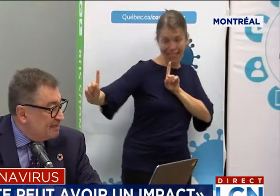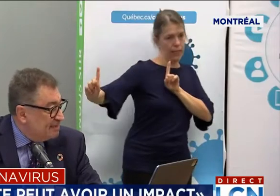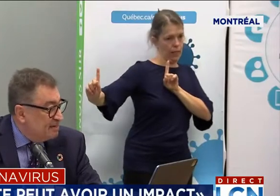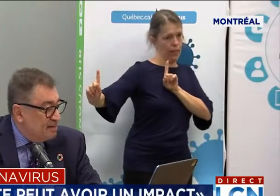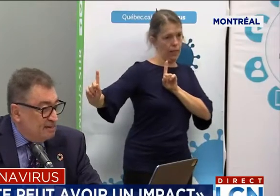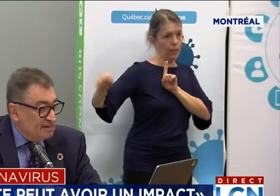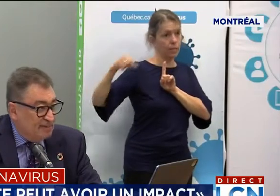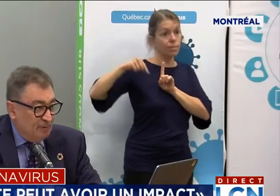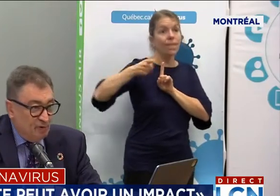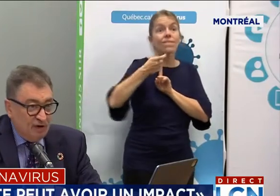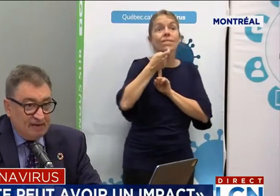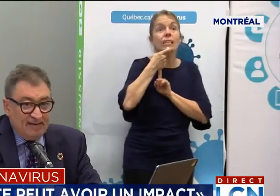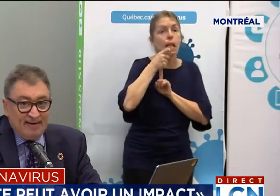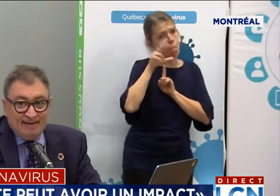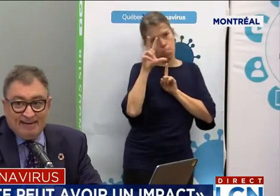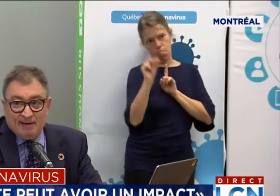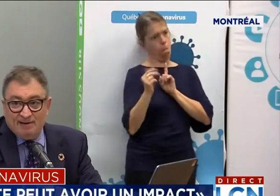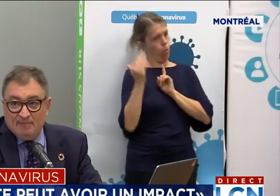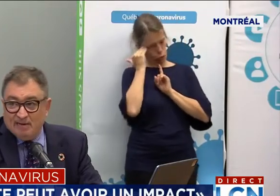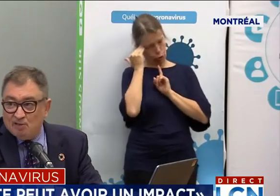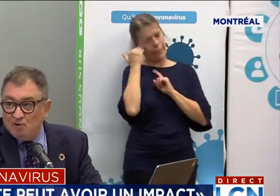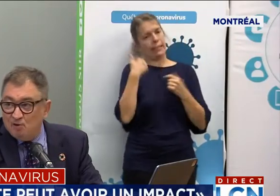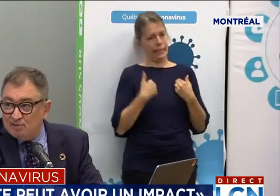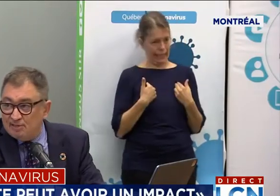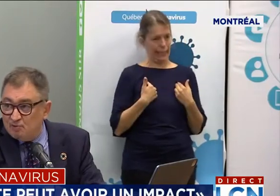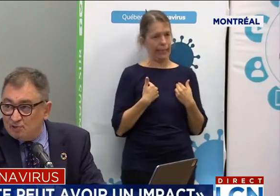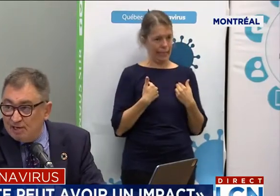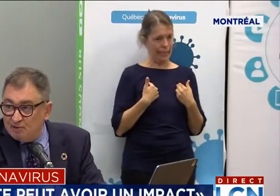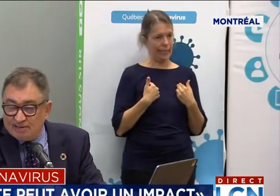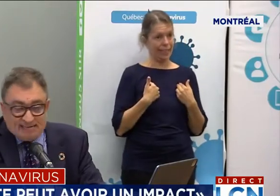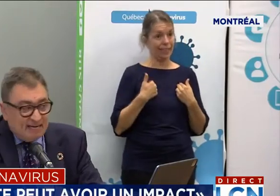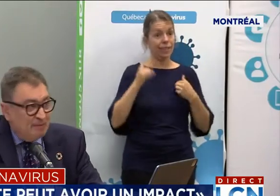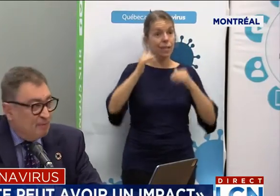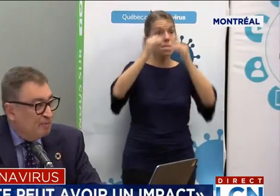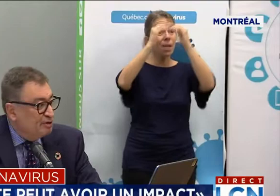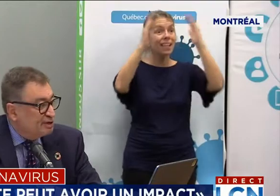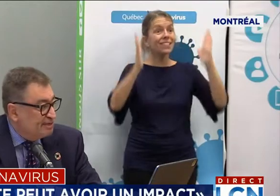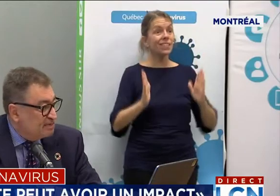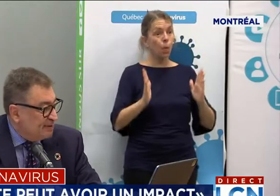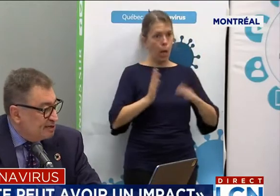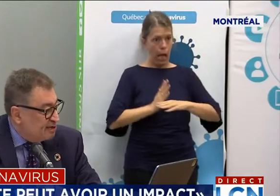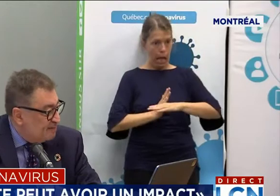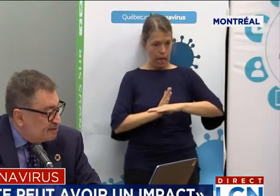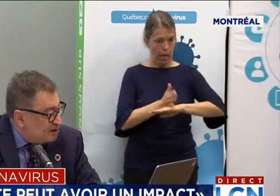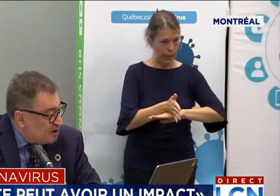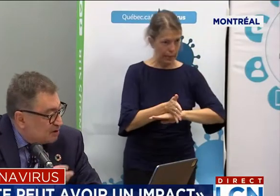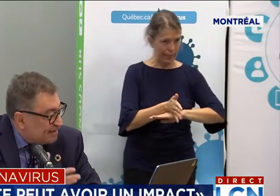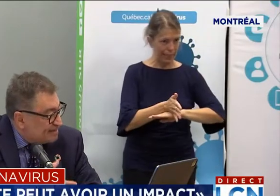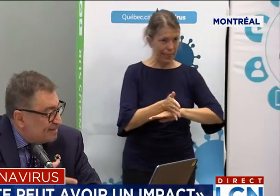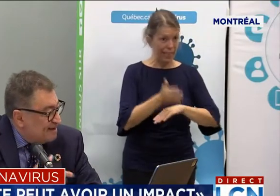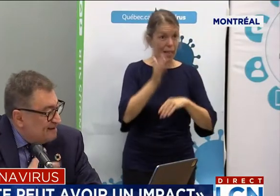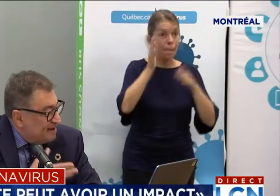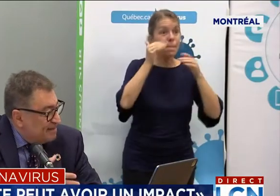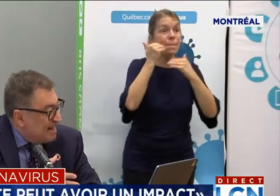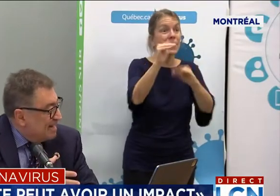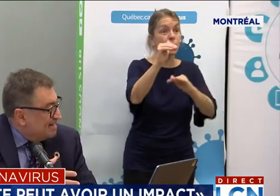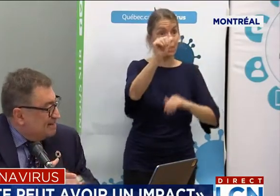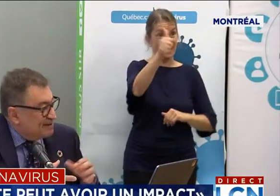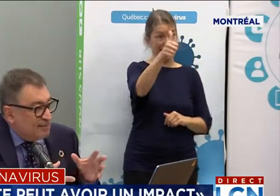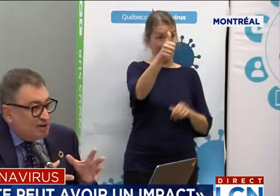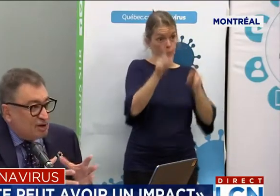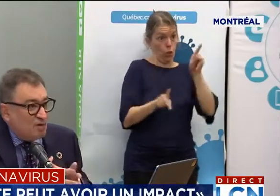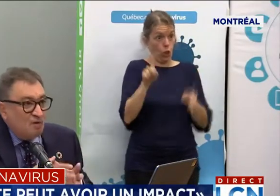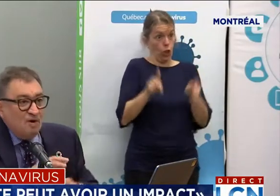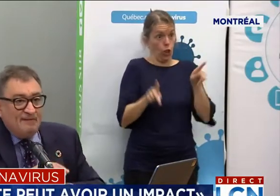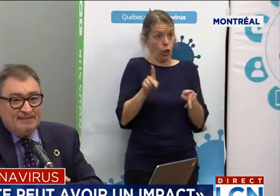ce n pas facile. Ce n pas pour rien qu'à l'intérieur des maisons, on dit aux gens de ne rassembler pas plus que dix personnes, parce que c un contexte familial